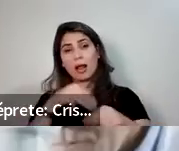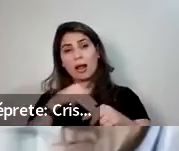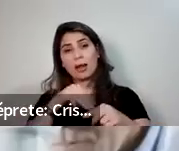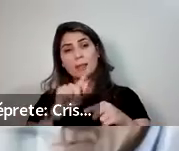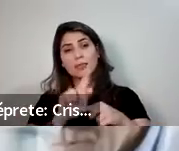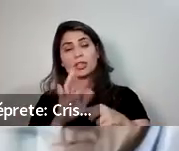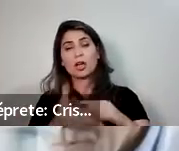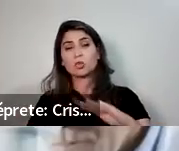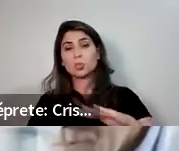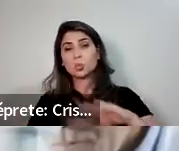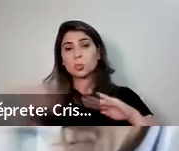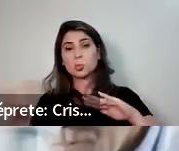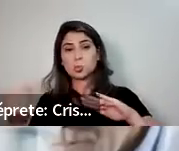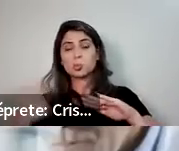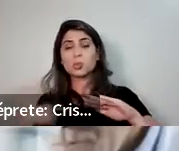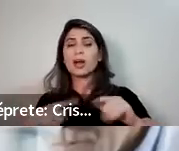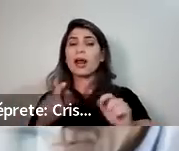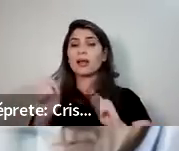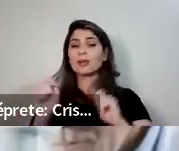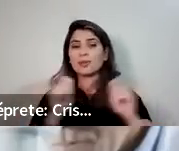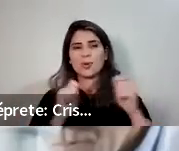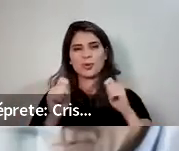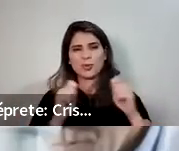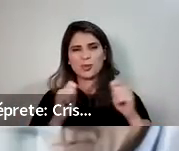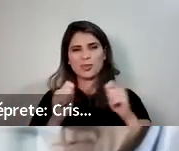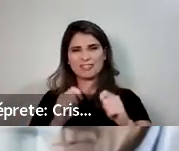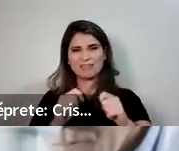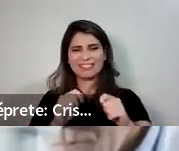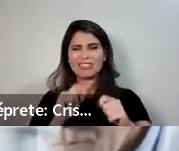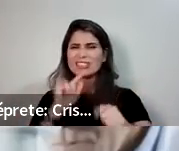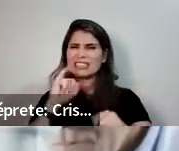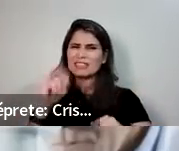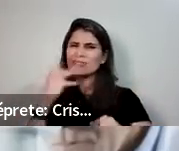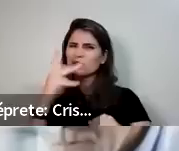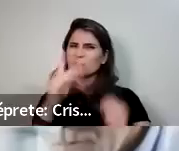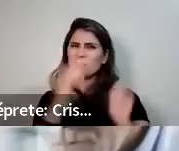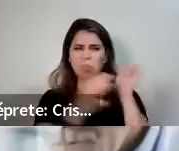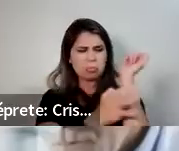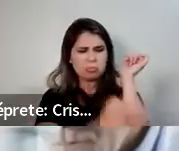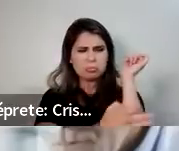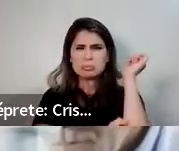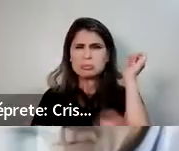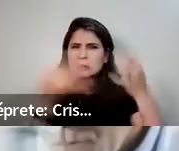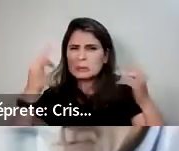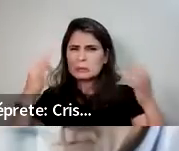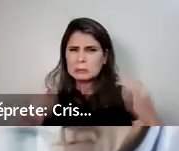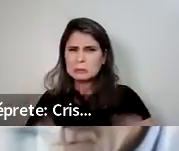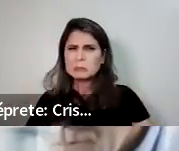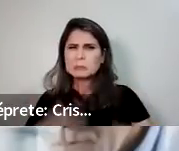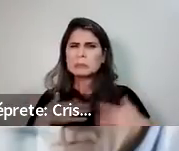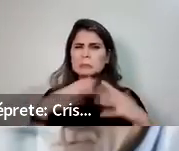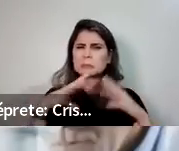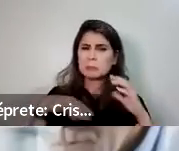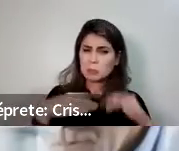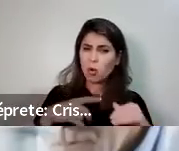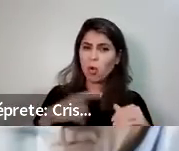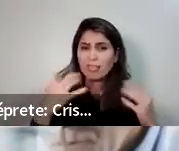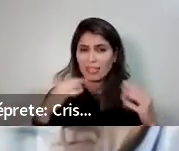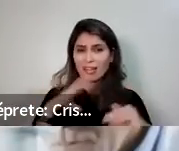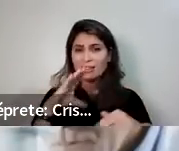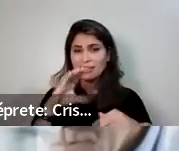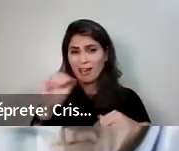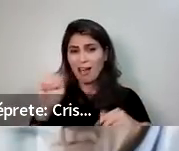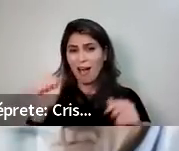vai controlar, ele vai segurar o cálcio onde precisa. Então, é muito importante ter o magnésio